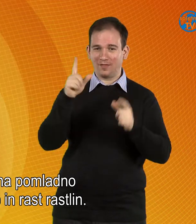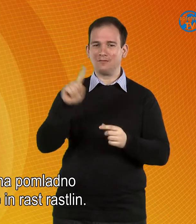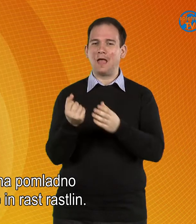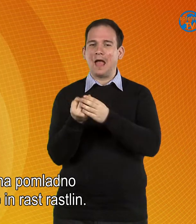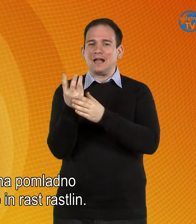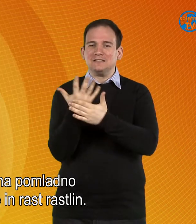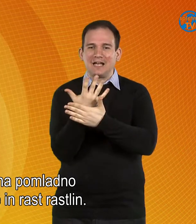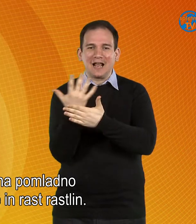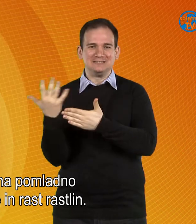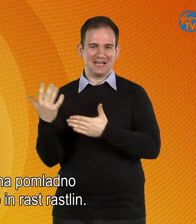rast rastlin.